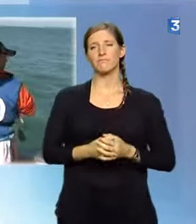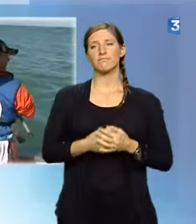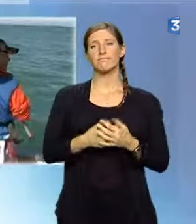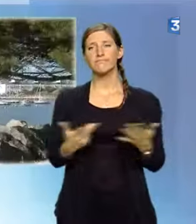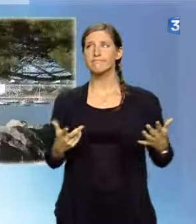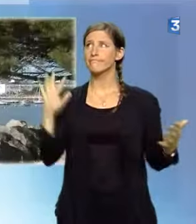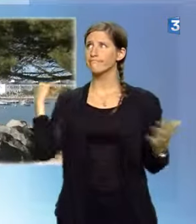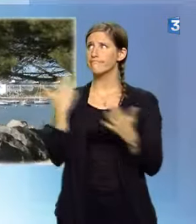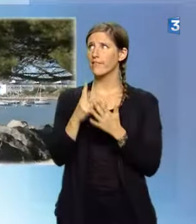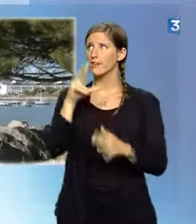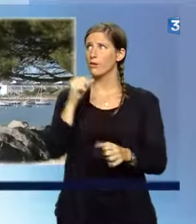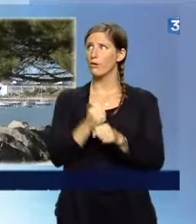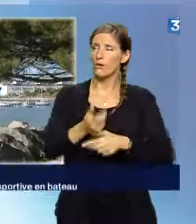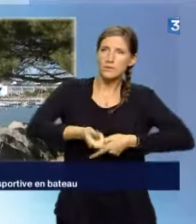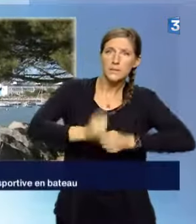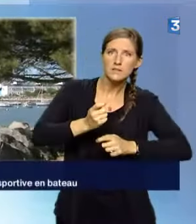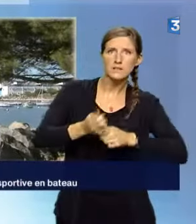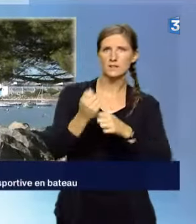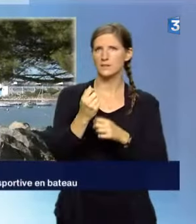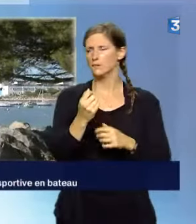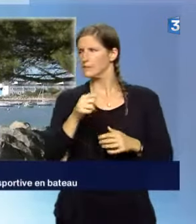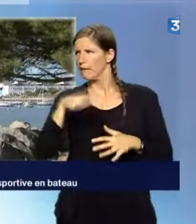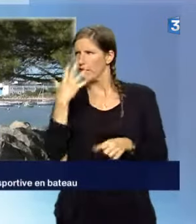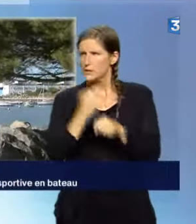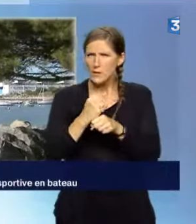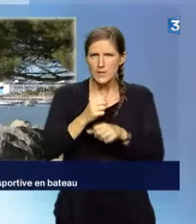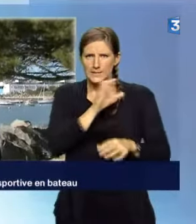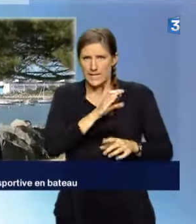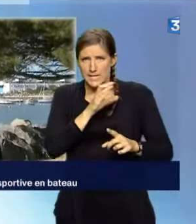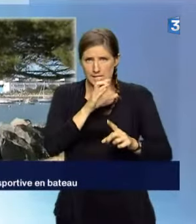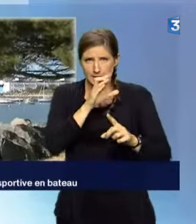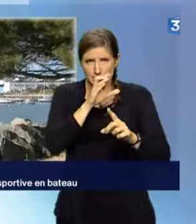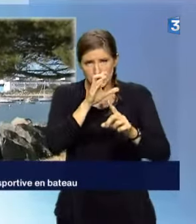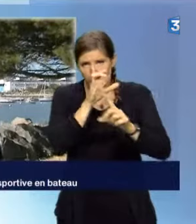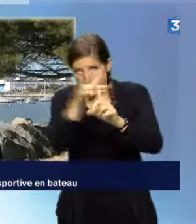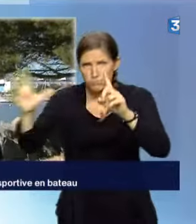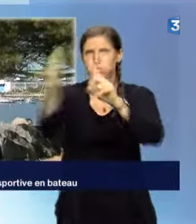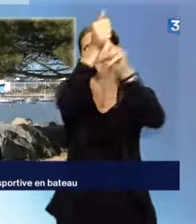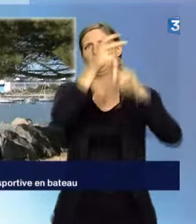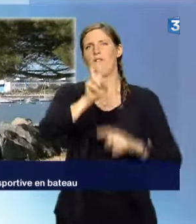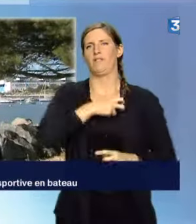Ça fait 30 ans que je pêche, ça fait 15 ans qu'on court après ce qu'on est arrivé à faire, donc